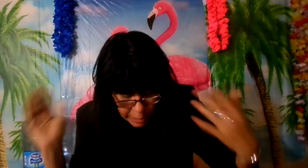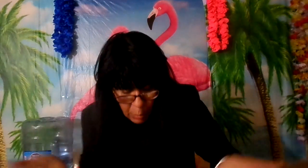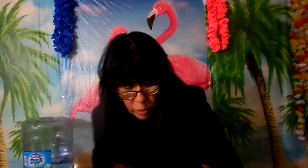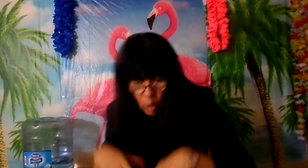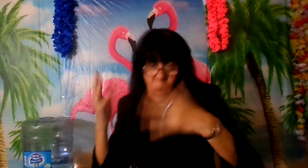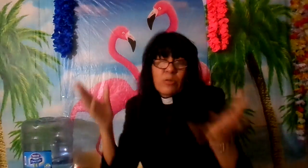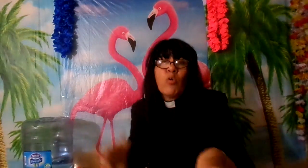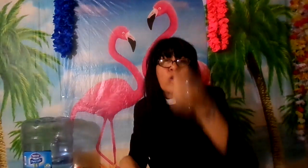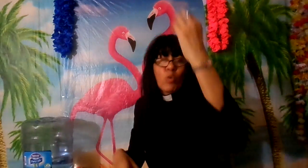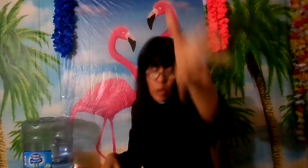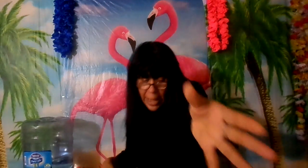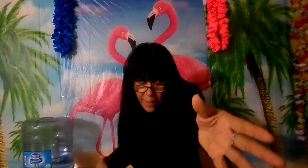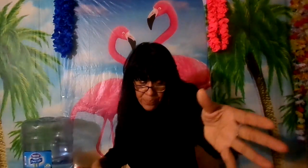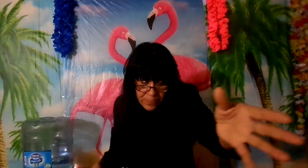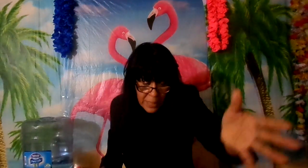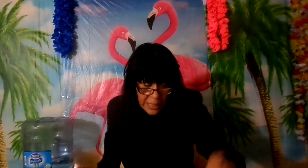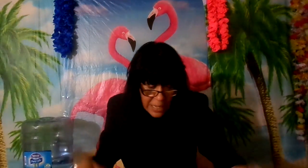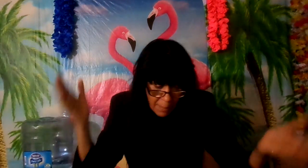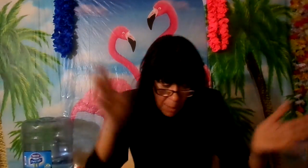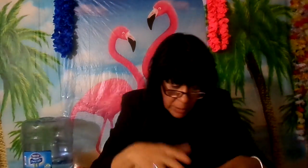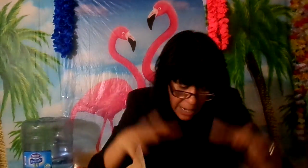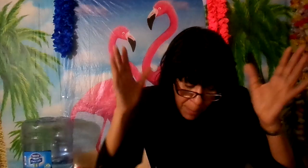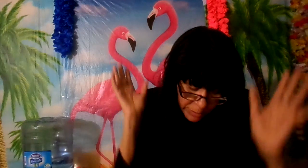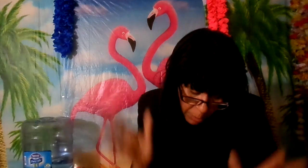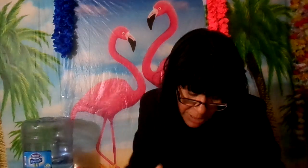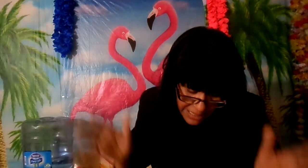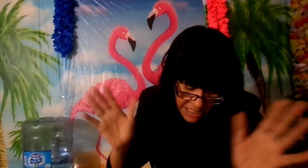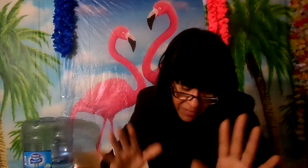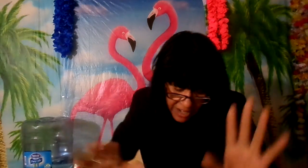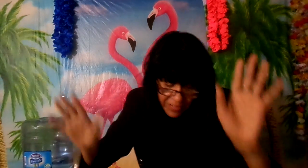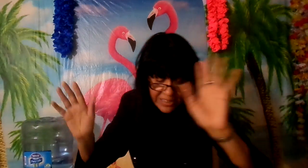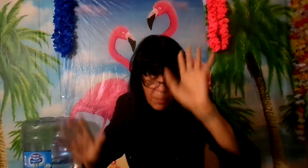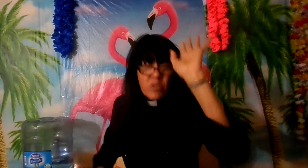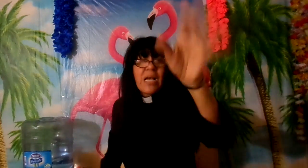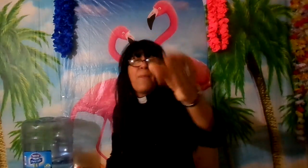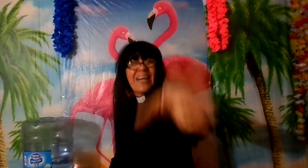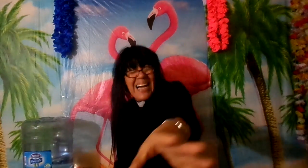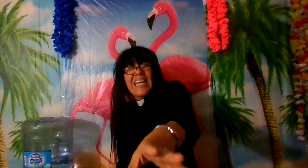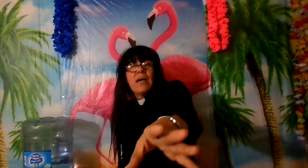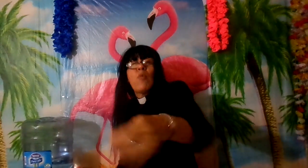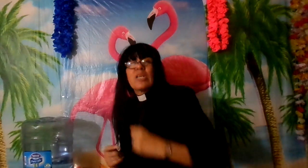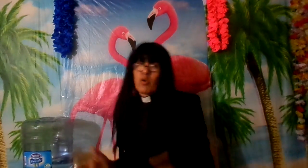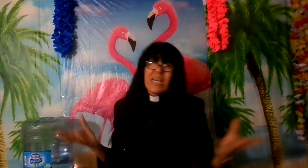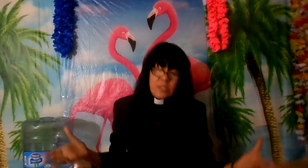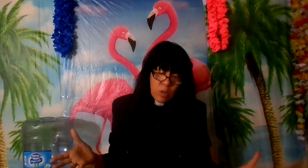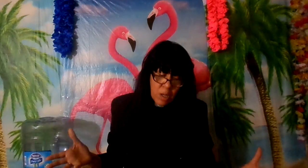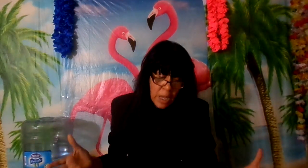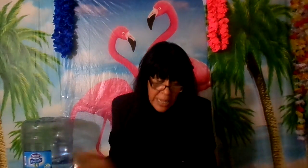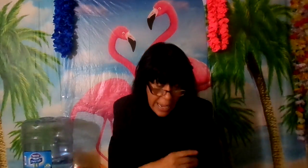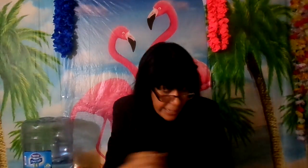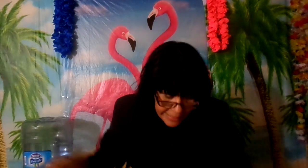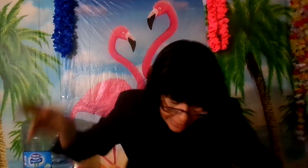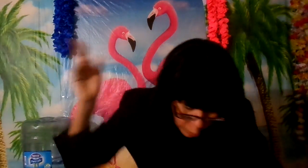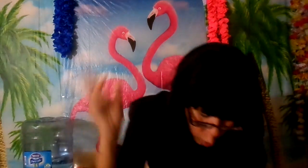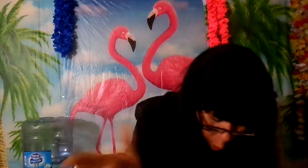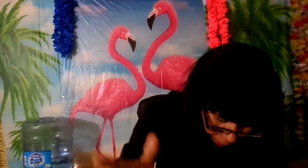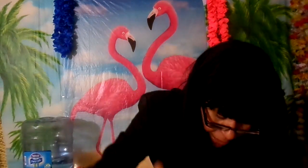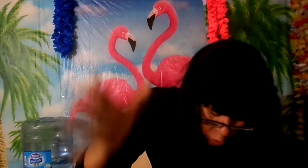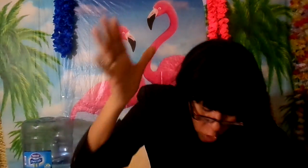Timoteo 4.1 y tú lees y hablamos de las pantomimas que significa fiestas músicas paganas porque son eso y hay gente que no que estos son